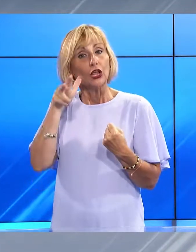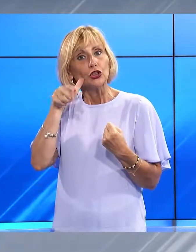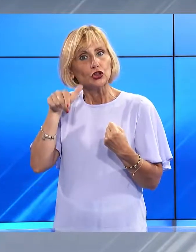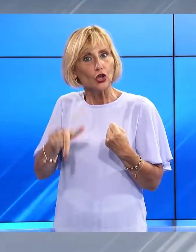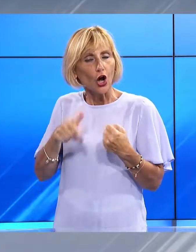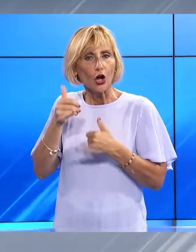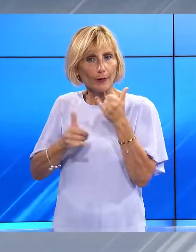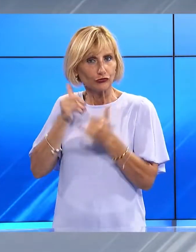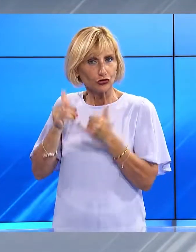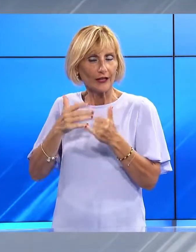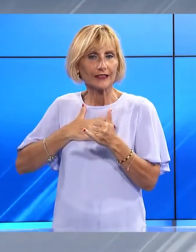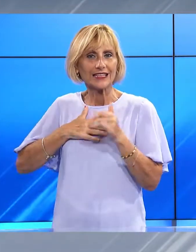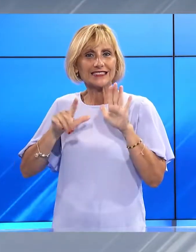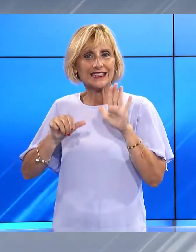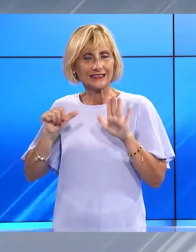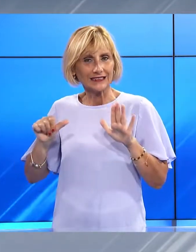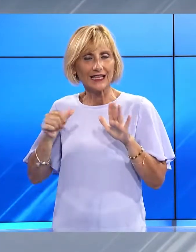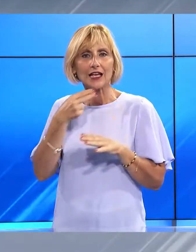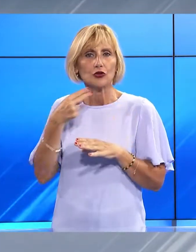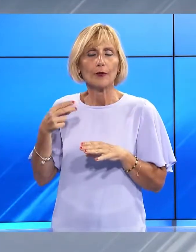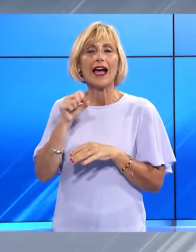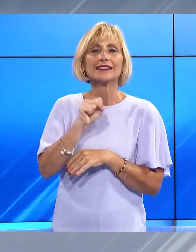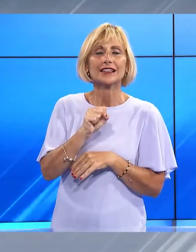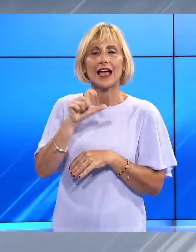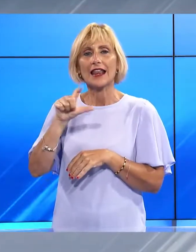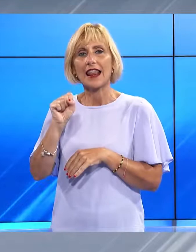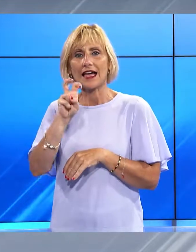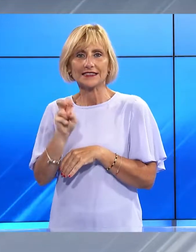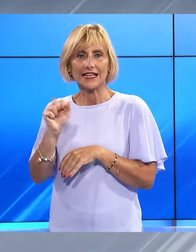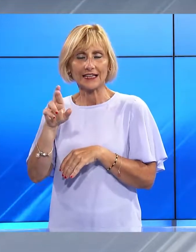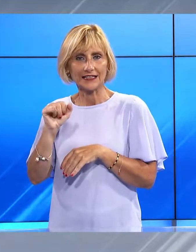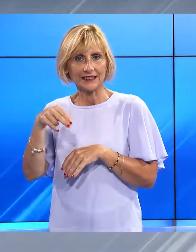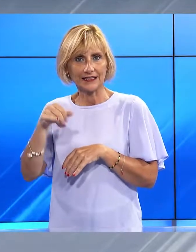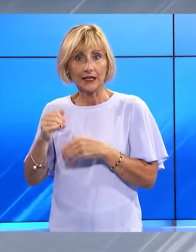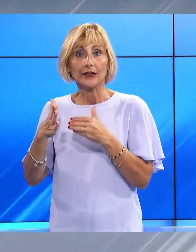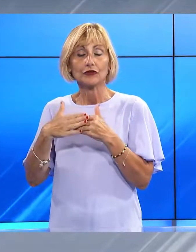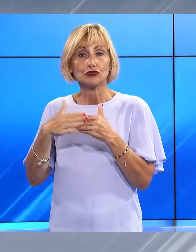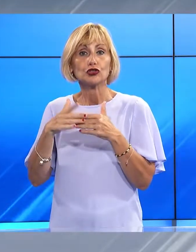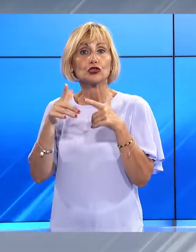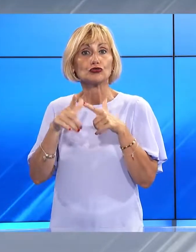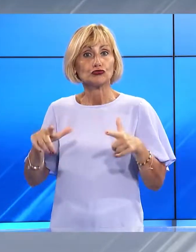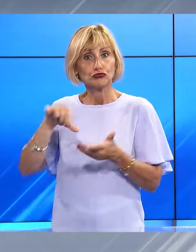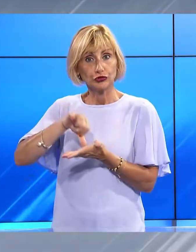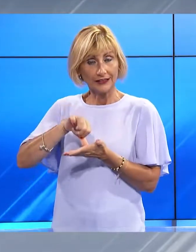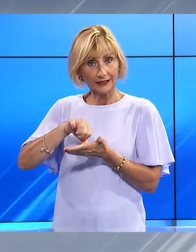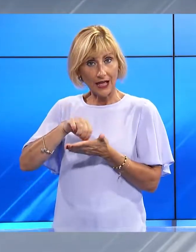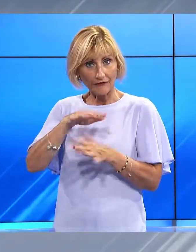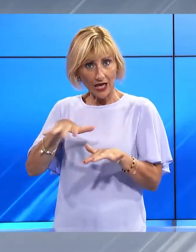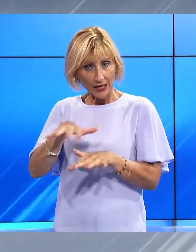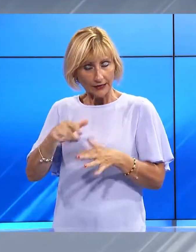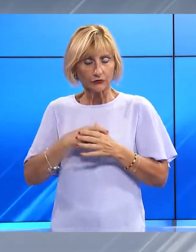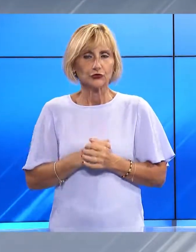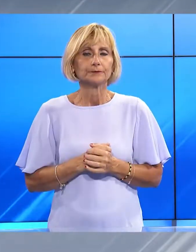Adriana Lazzarini intorno alle 11 di mattina a lungo via Garibaldi, alle porte della città. Secondo le testimonianze degli